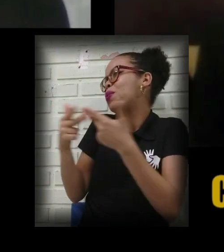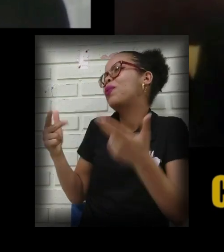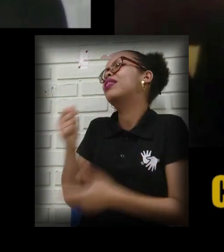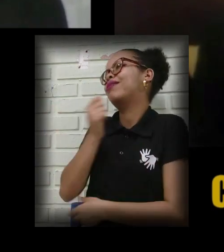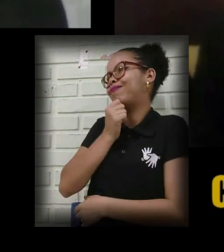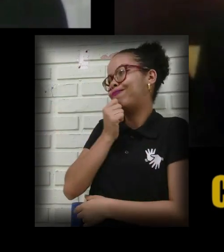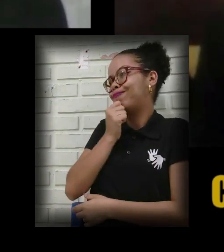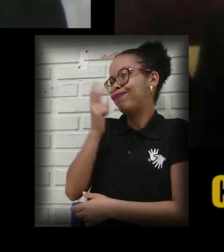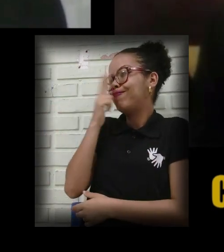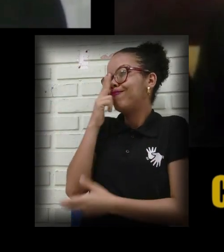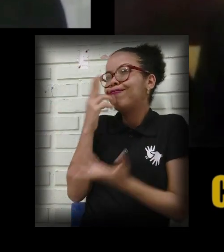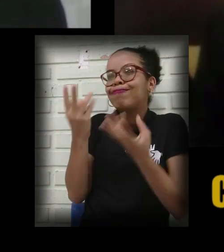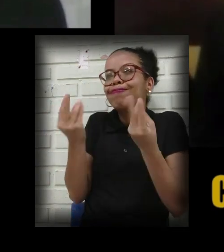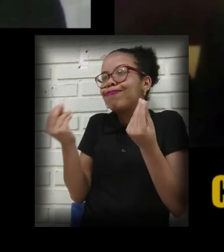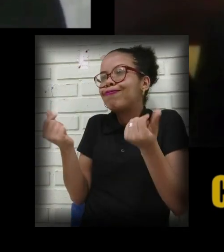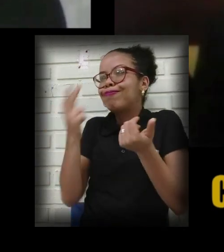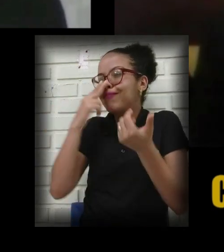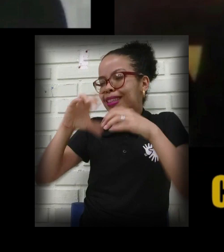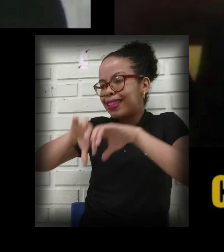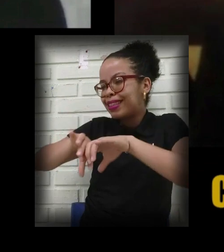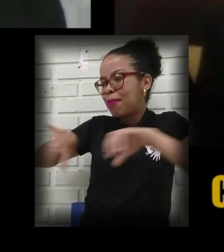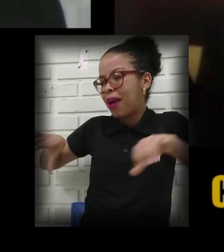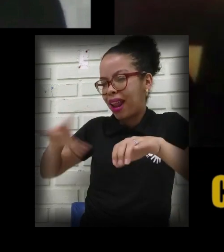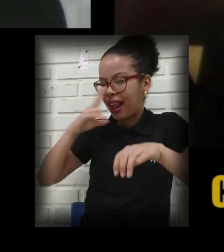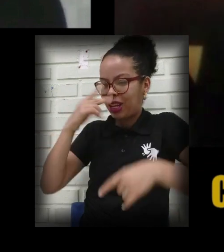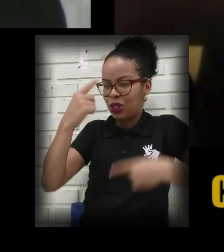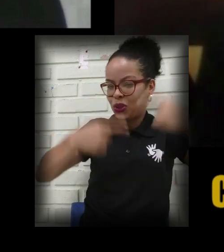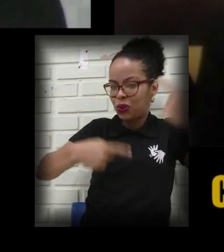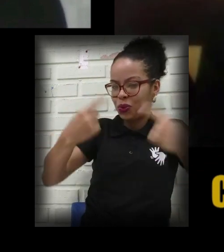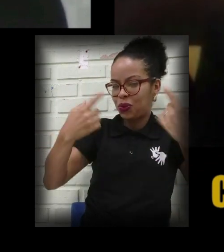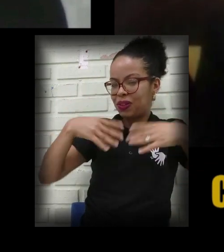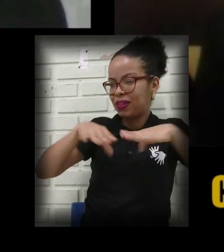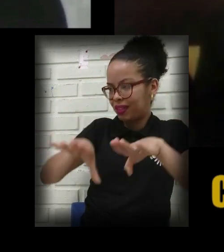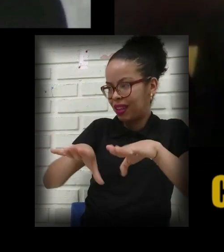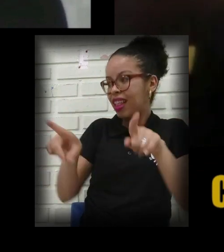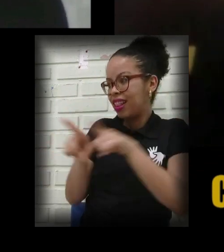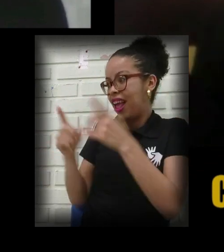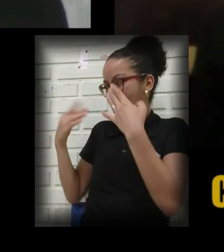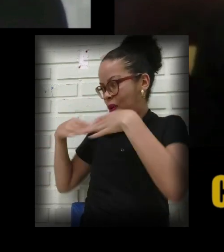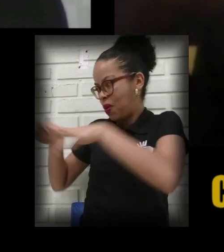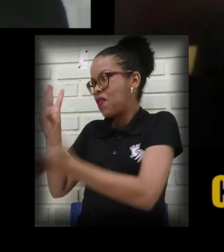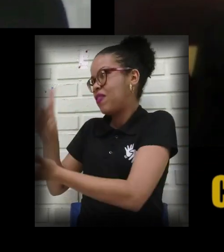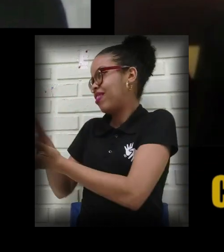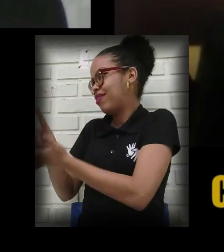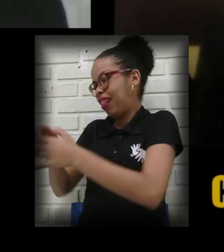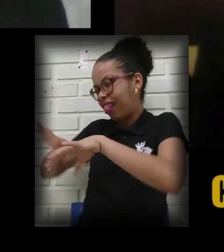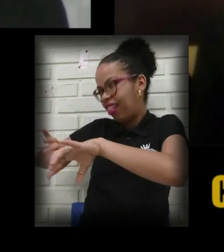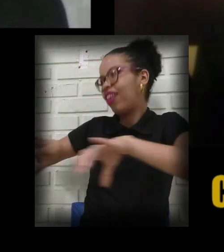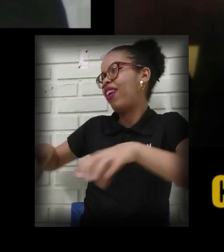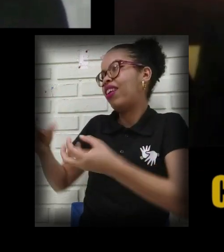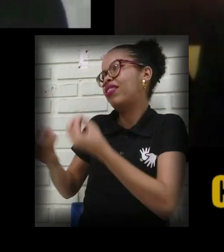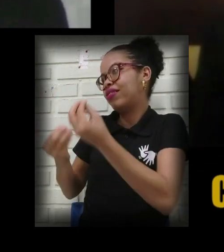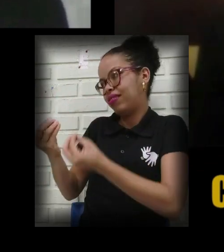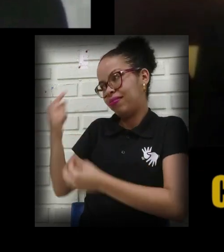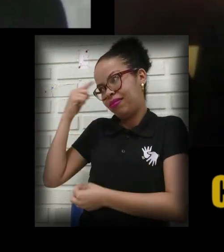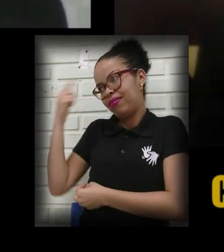um abismo que separa o discurso da inclusão da inclusão real. O você pensa sobre isso?